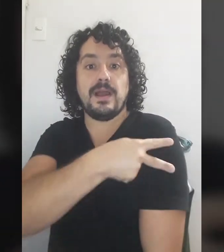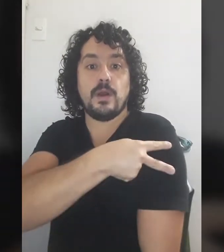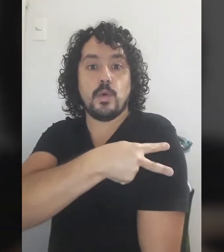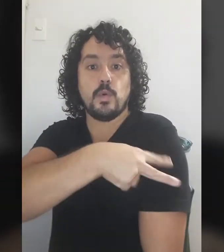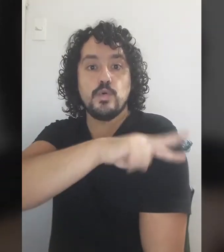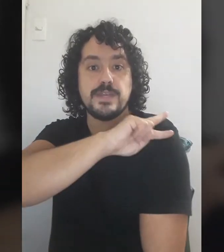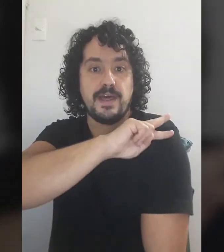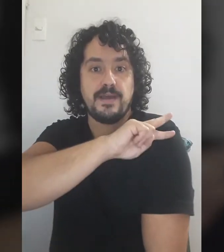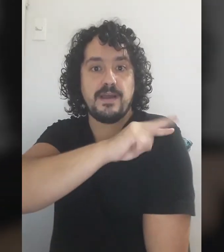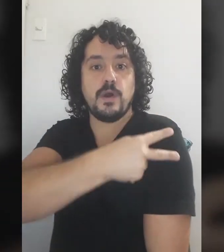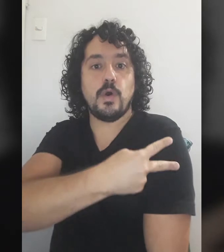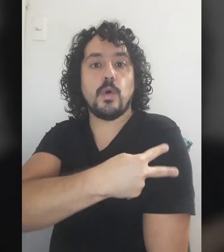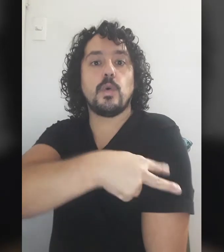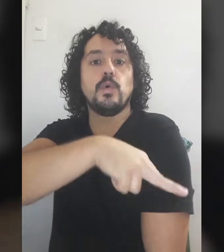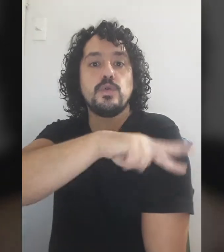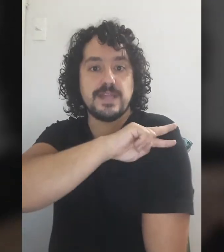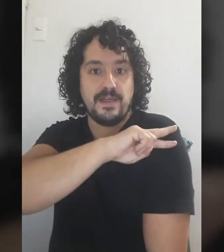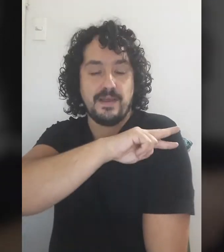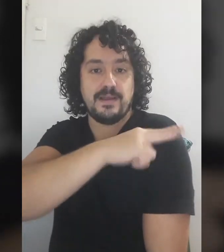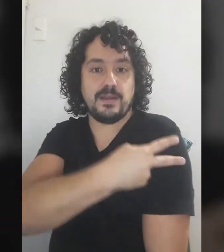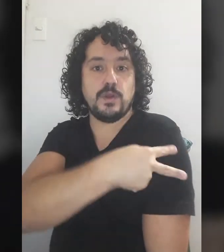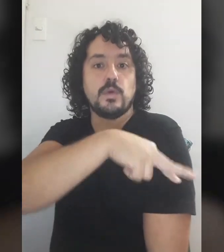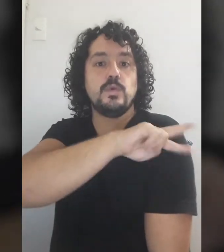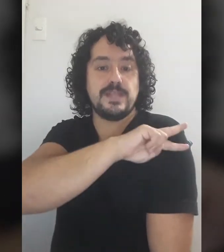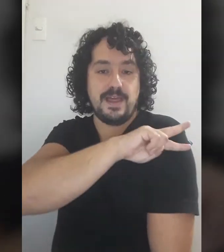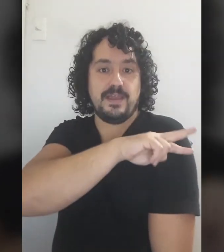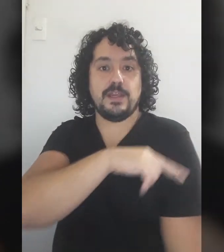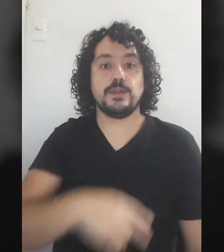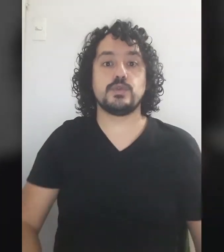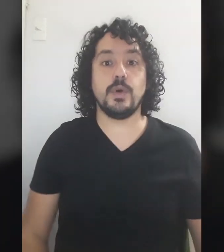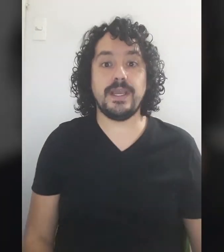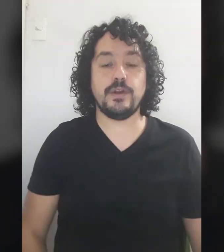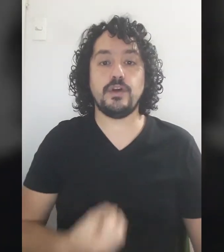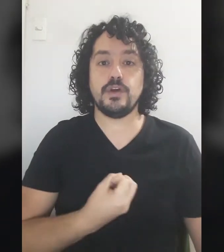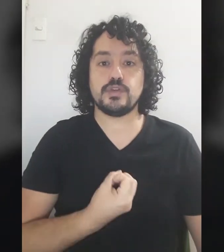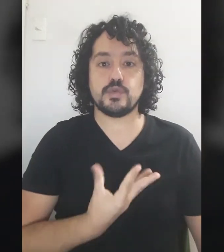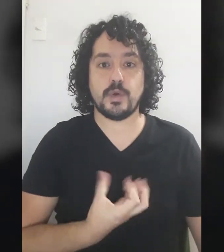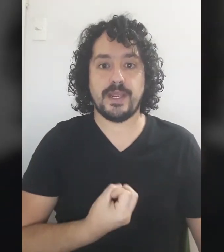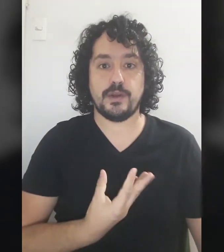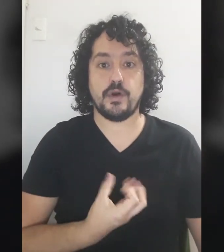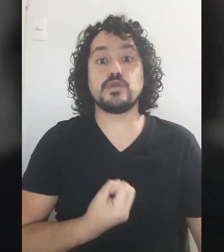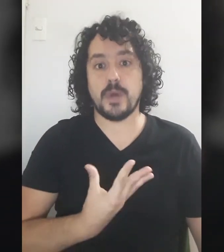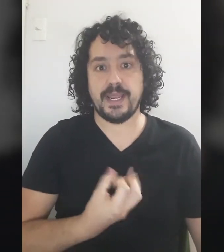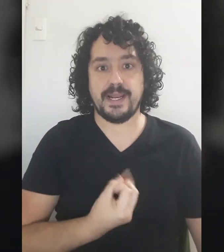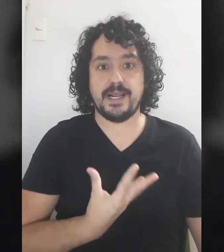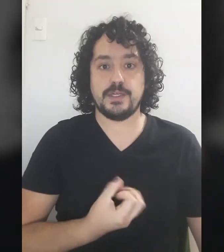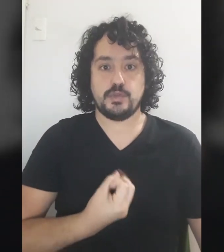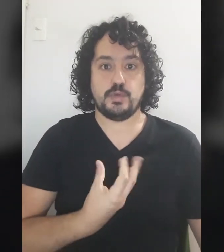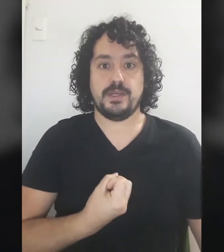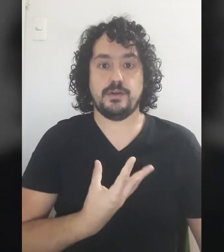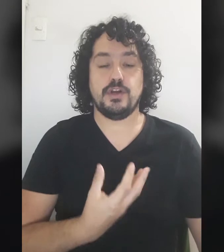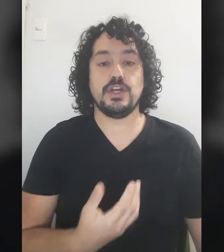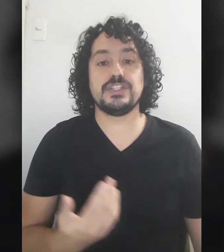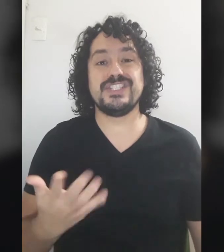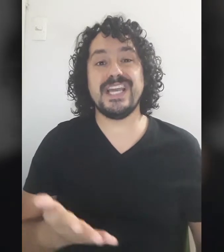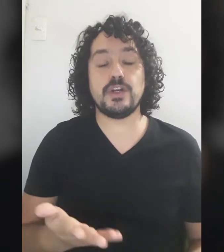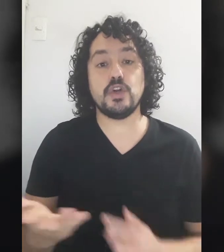Cuñada Cuñada Cuñado Suegra Suegra Yerno